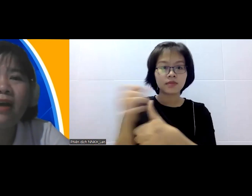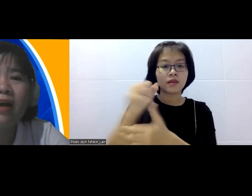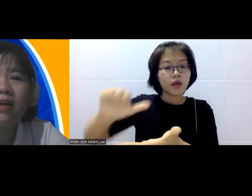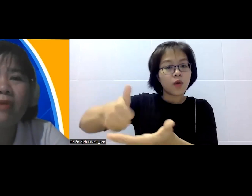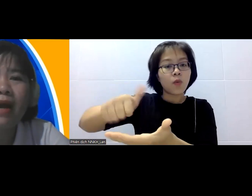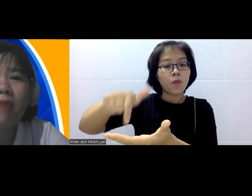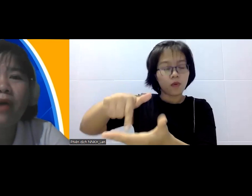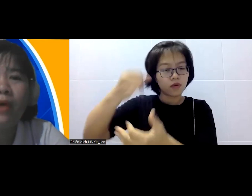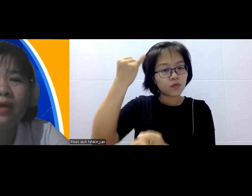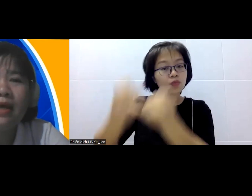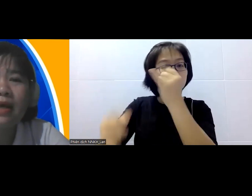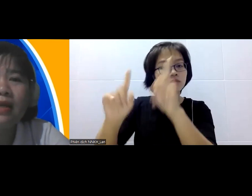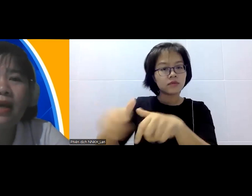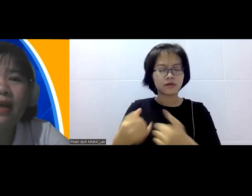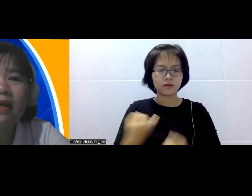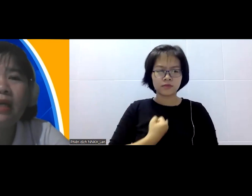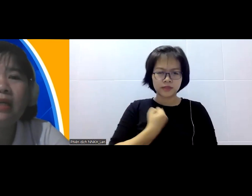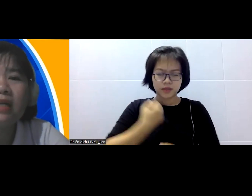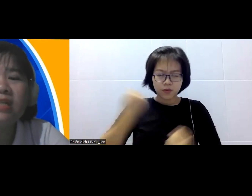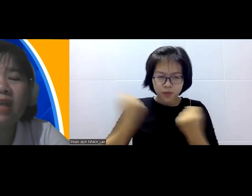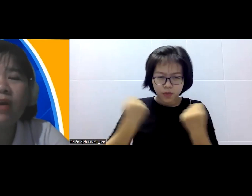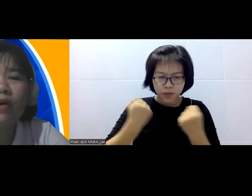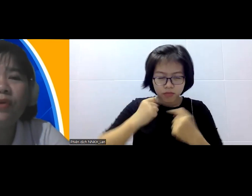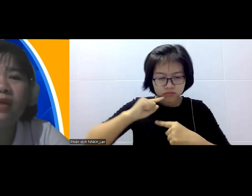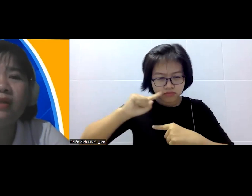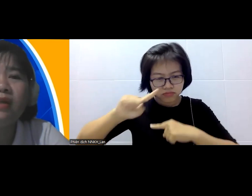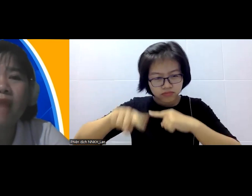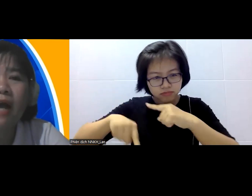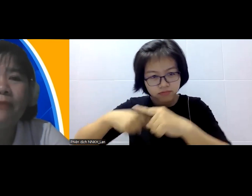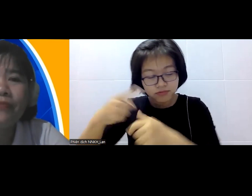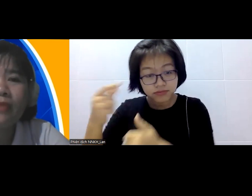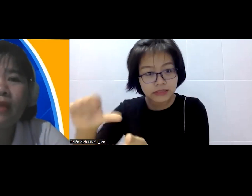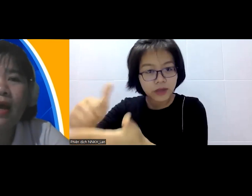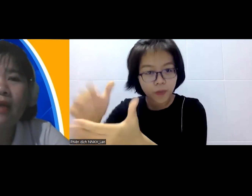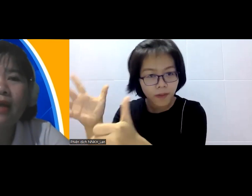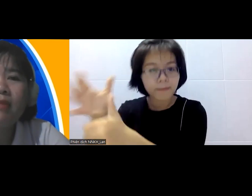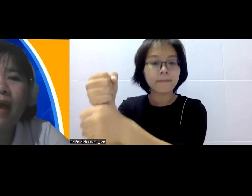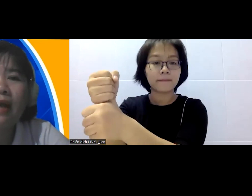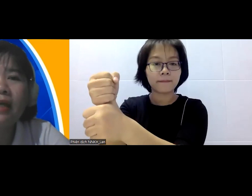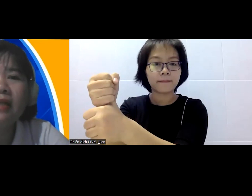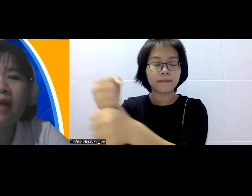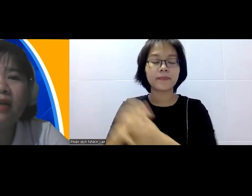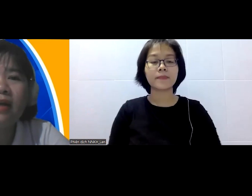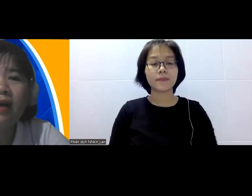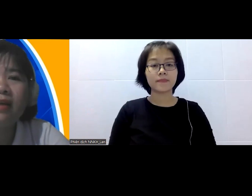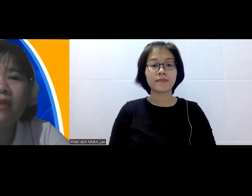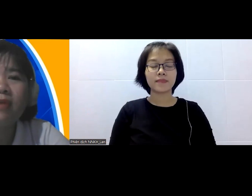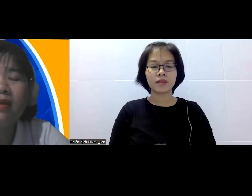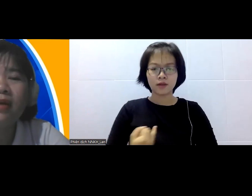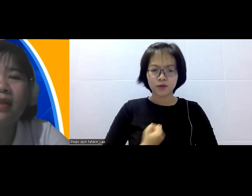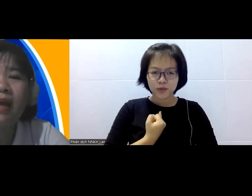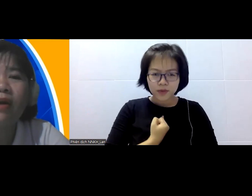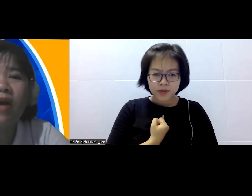đến khi gần có kết quả lại bỏ cuộc cái thứ hai là kiên nhẫn với sự thay đổi của với người nhân dân và cái thứ ba là kiên nhẫn chờ đợi những